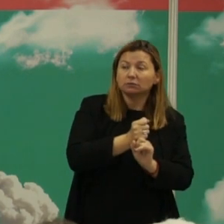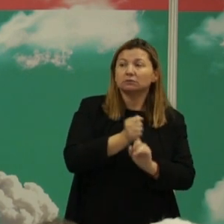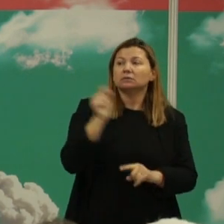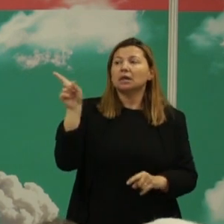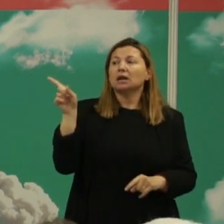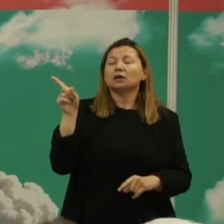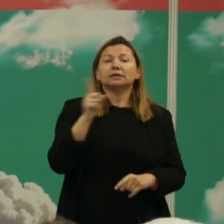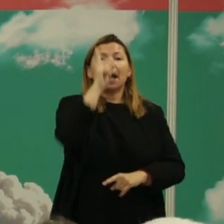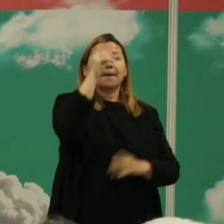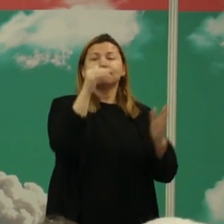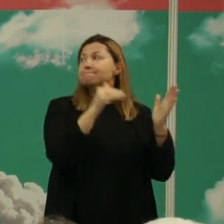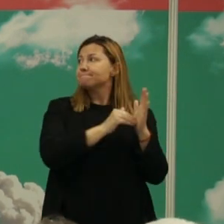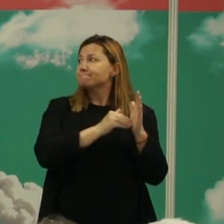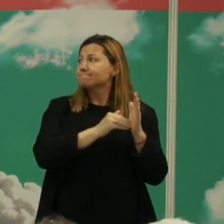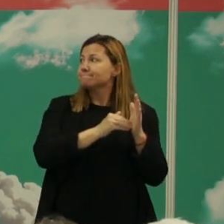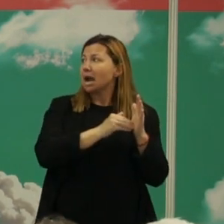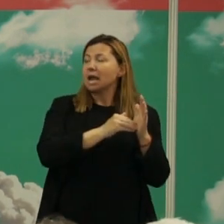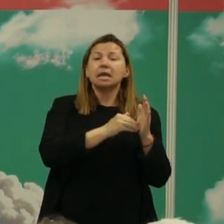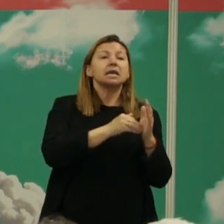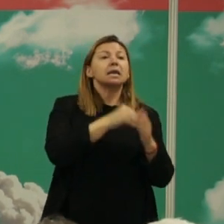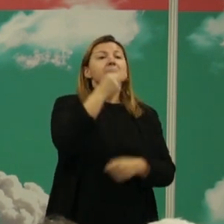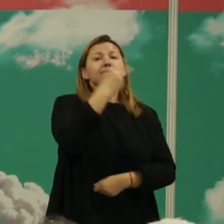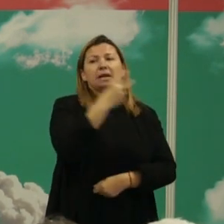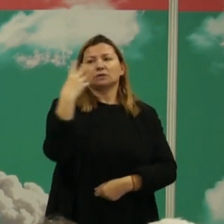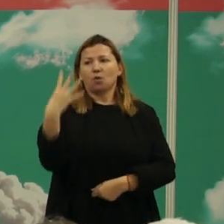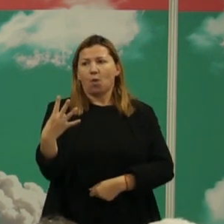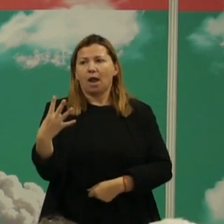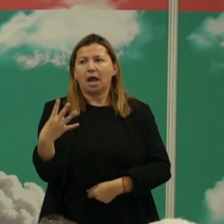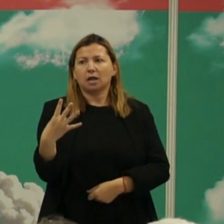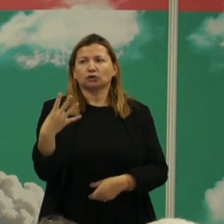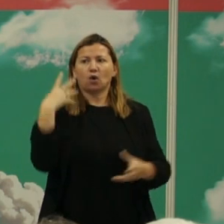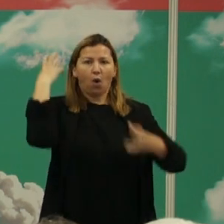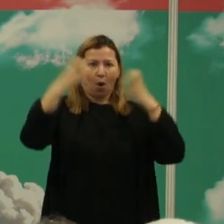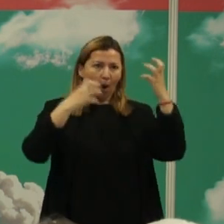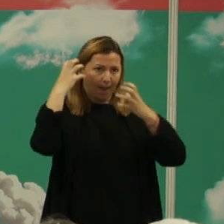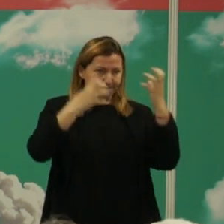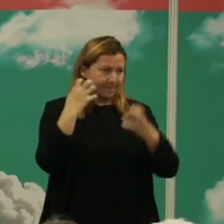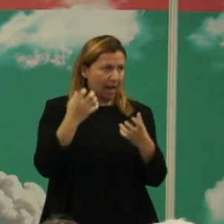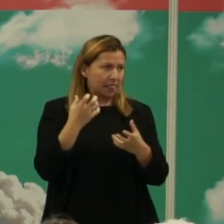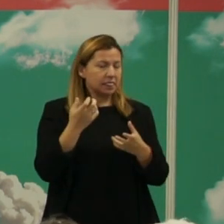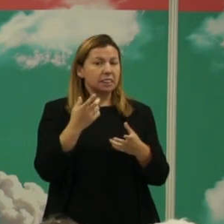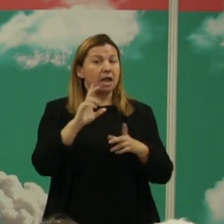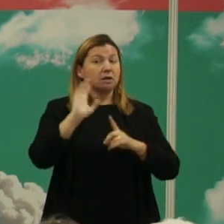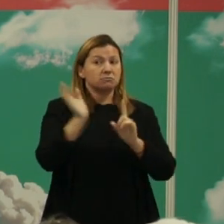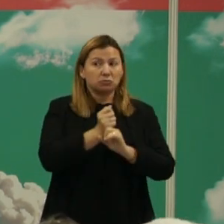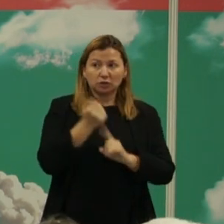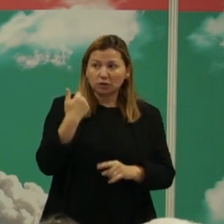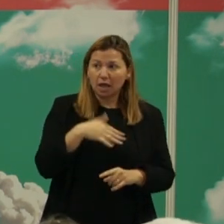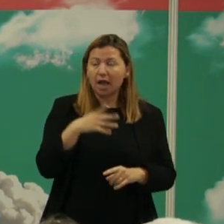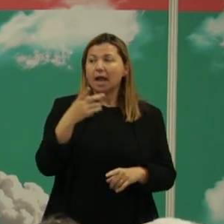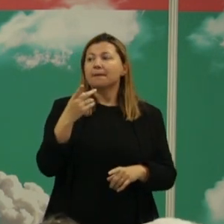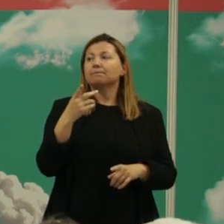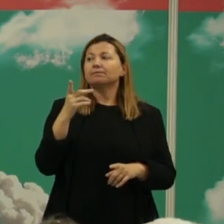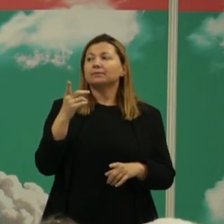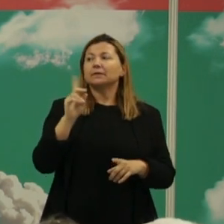1024 especies utilizando los registros genéticos que hay disponibles en la red y exploramos si el patrón de